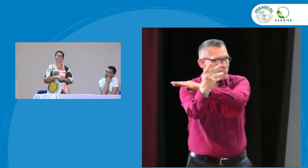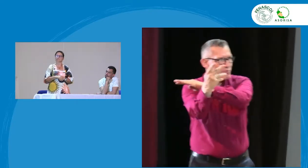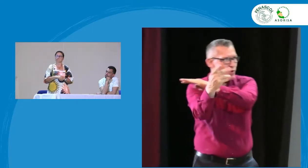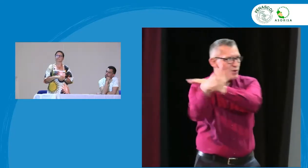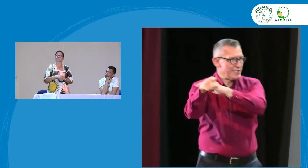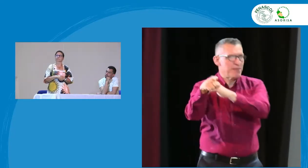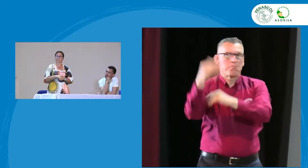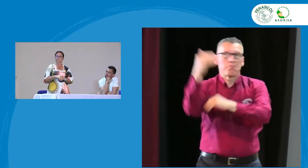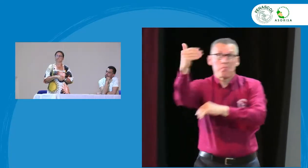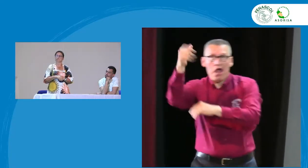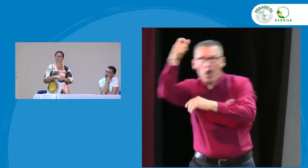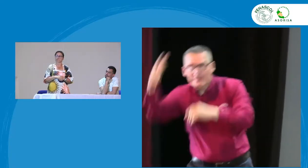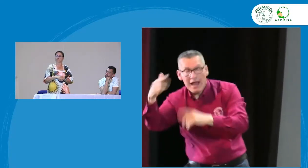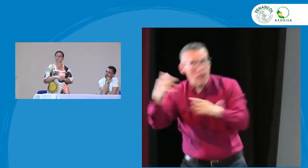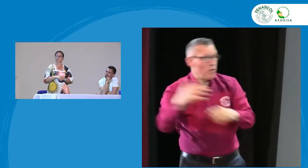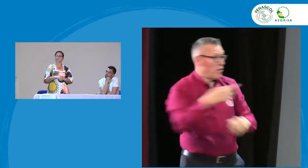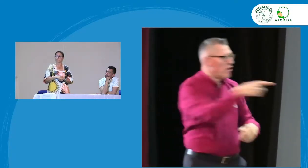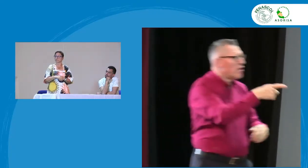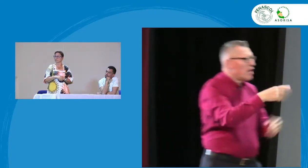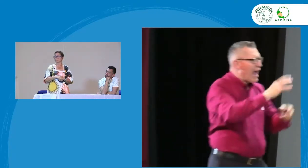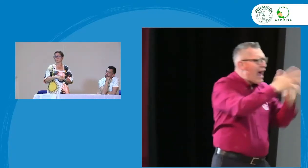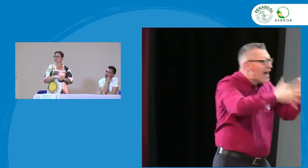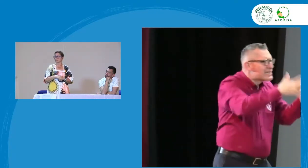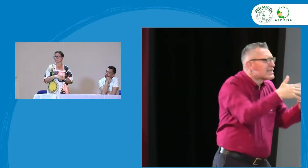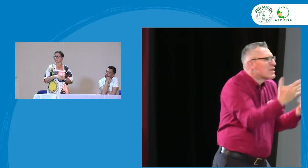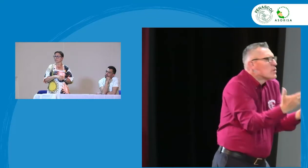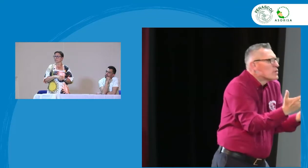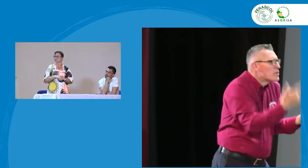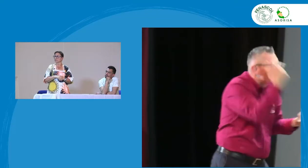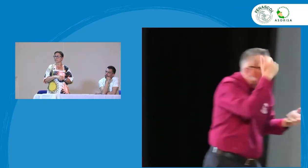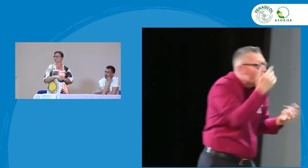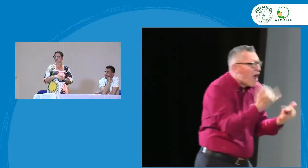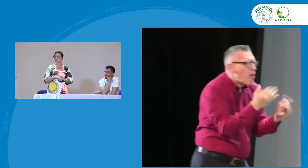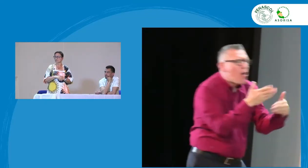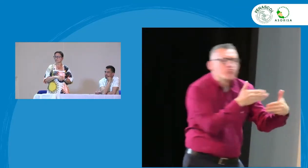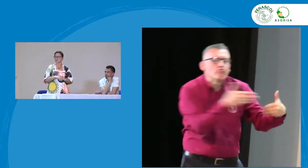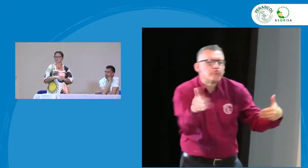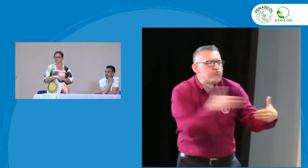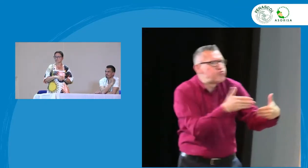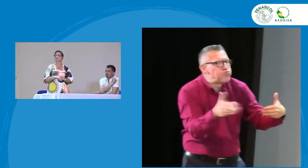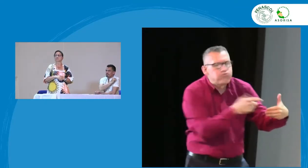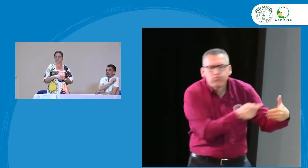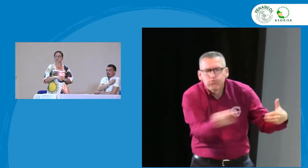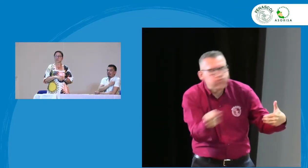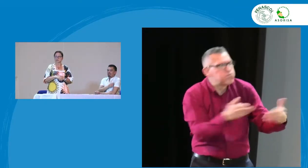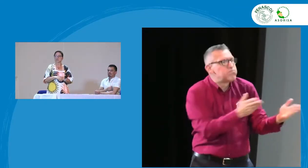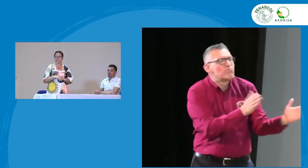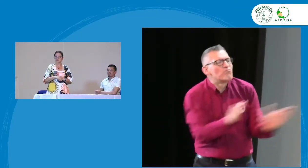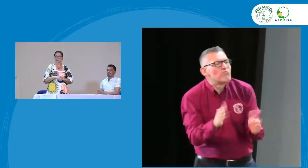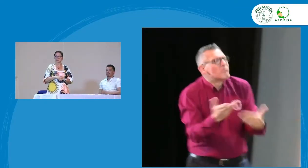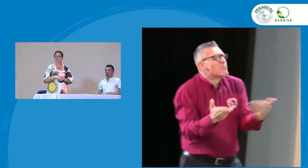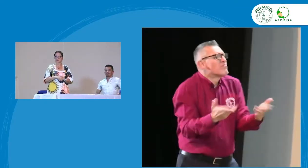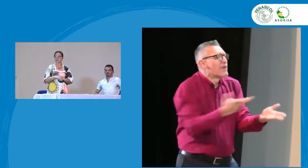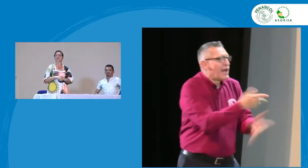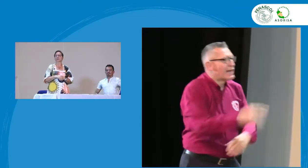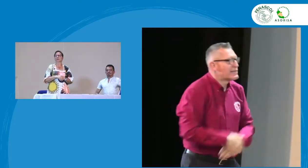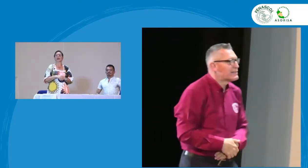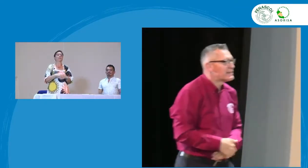busquemos la incidencia para cambiar esos paradigmas con el Estado ¿qué está haciendo por ejemplo ASEUS para lograr esa